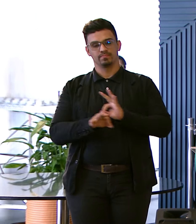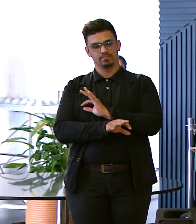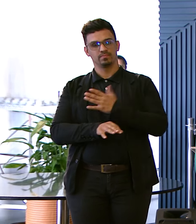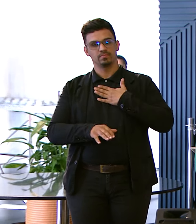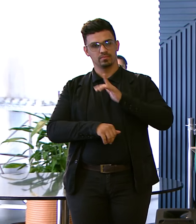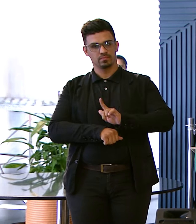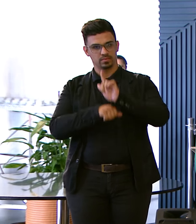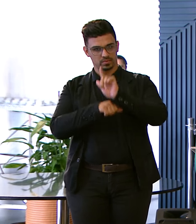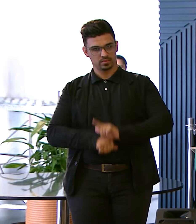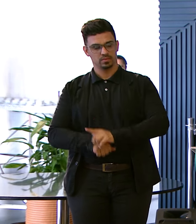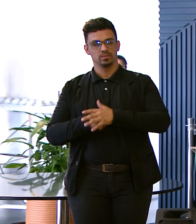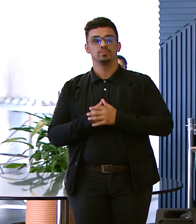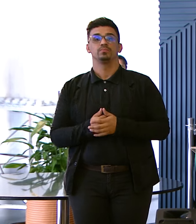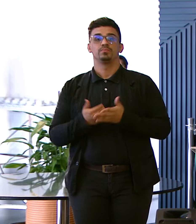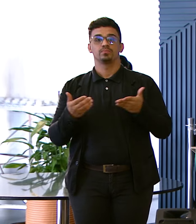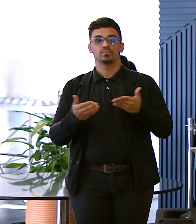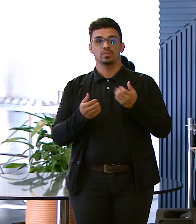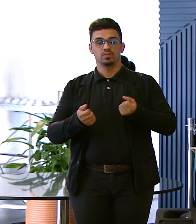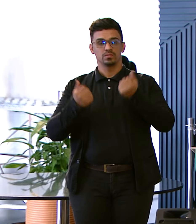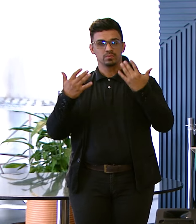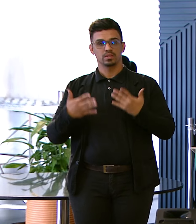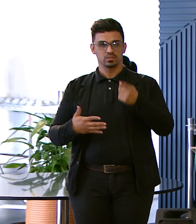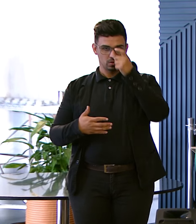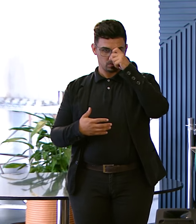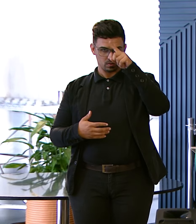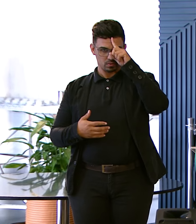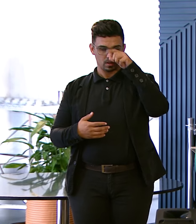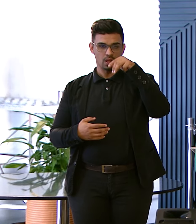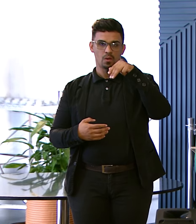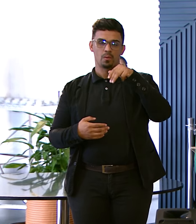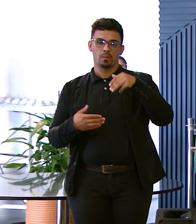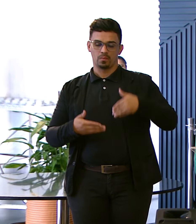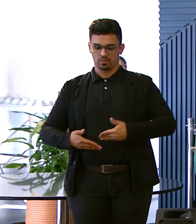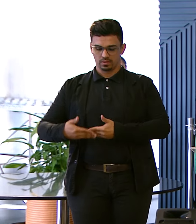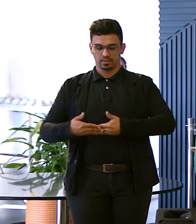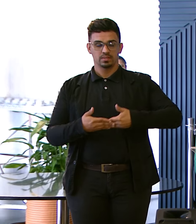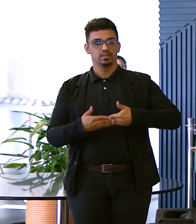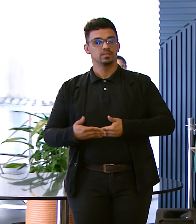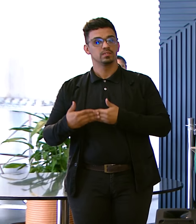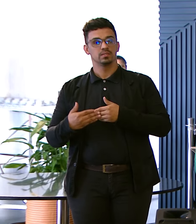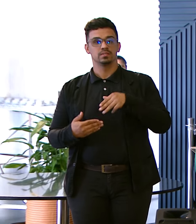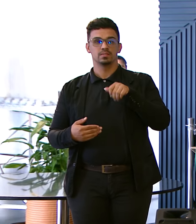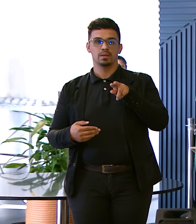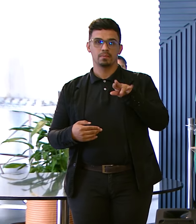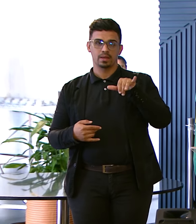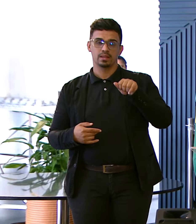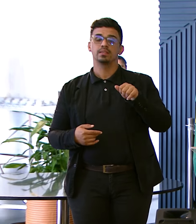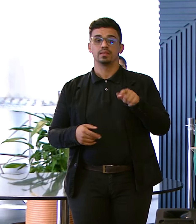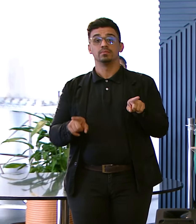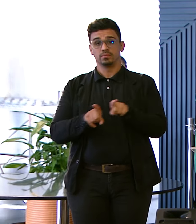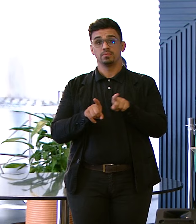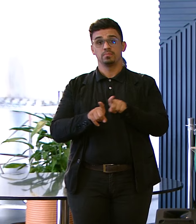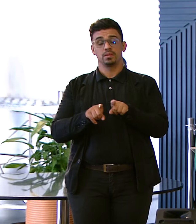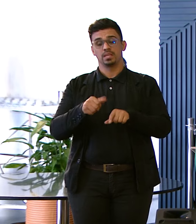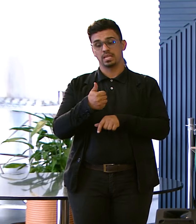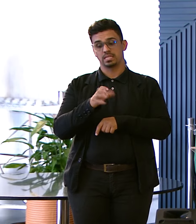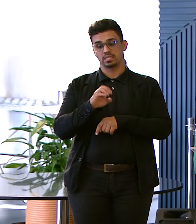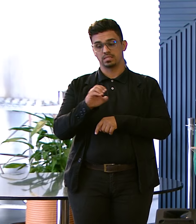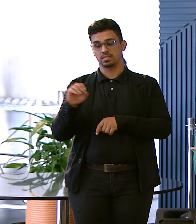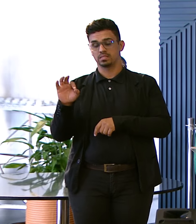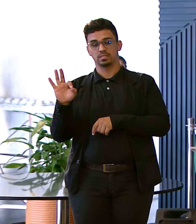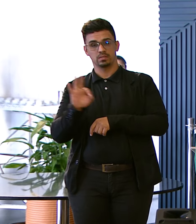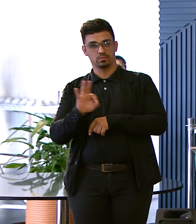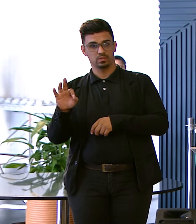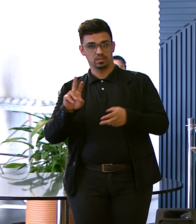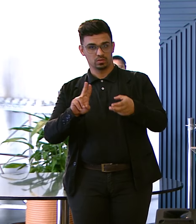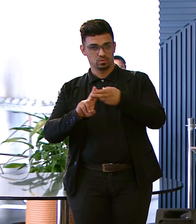Vou falar Da maternidade Maria Amélia Ela É 100% SUS Fica no centro Do Rio de